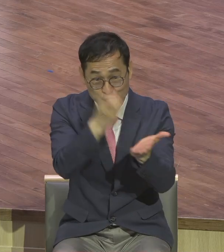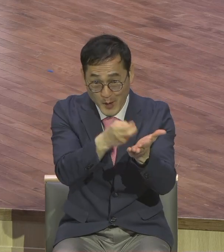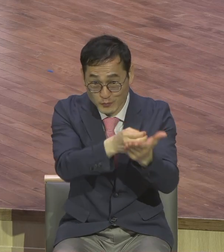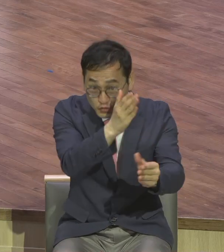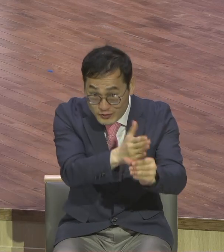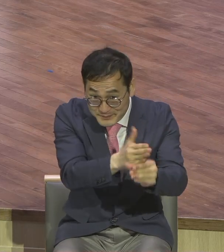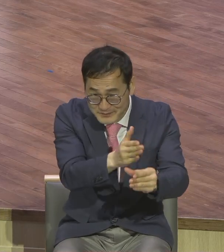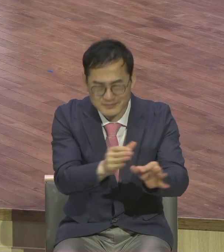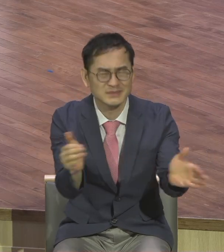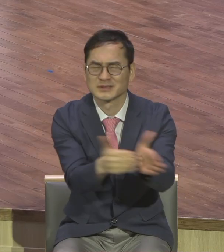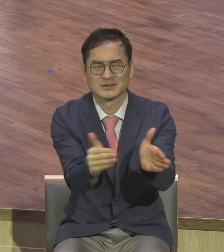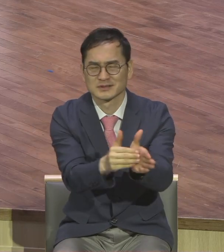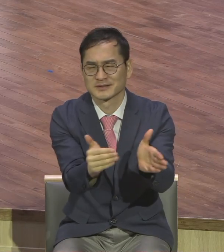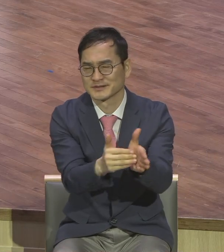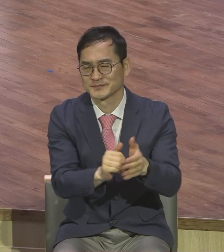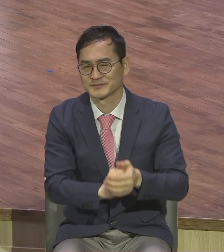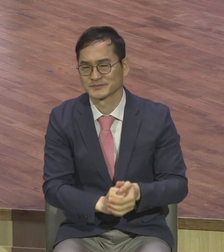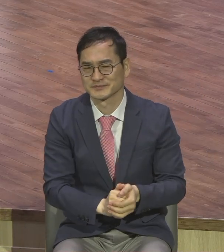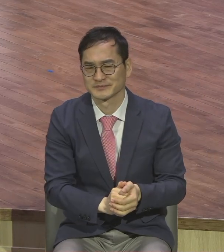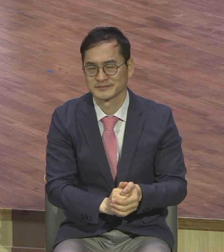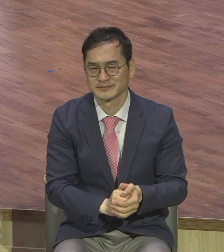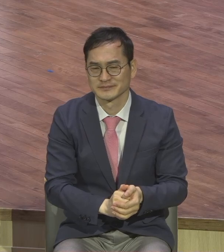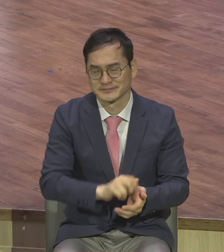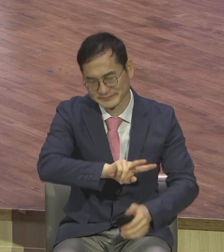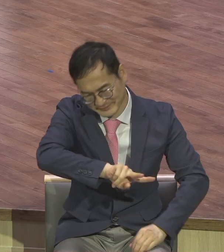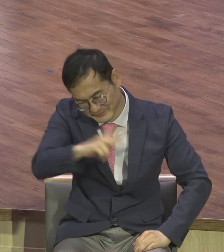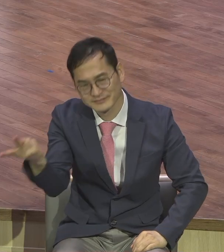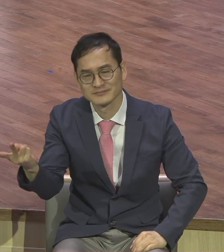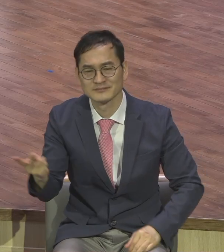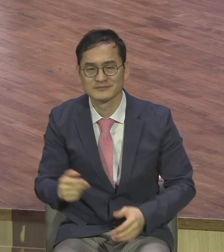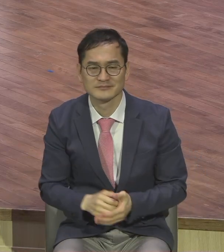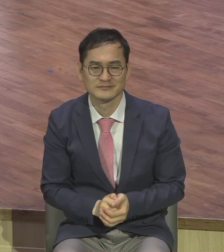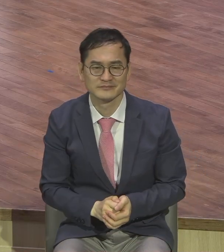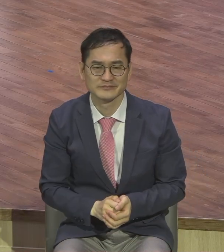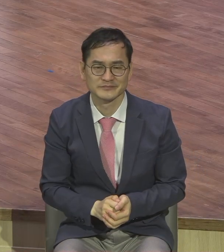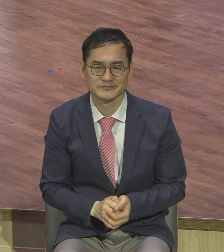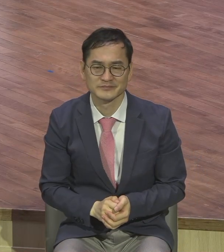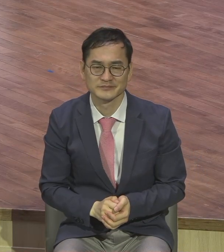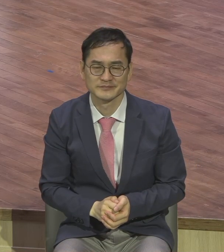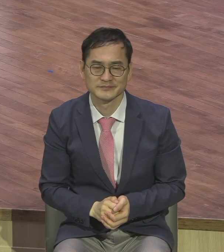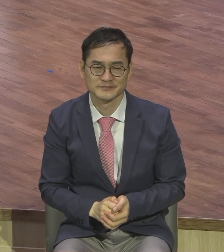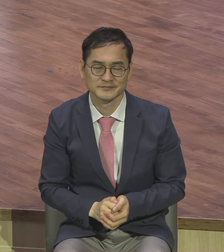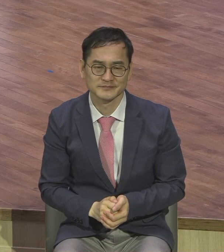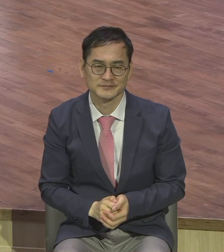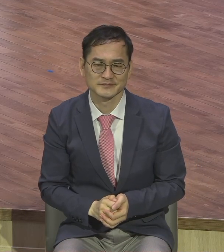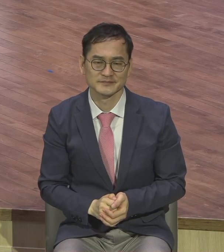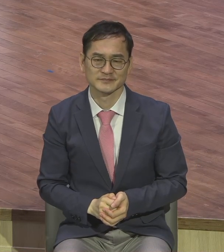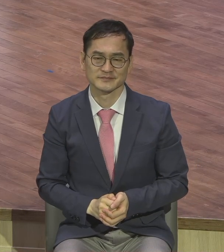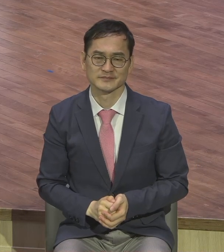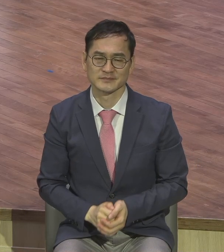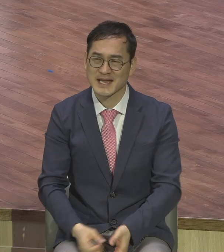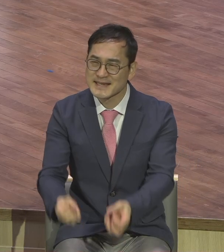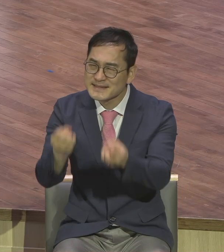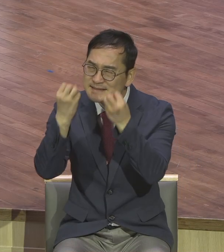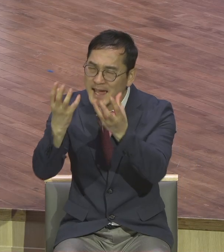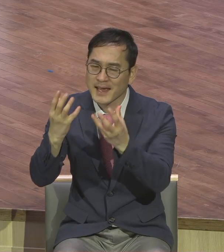모세를 통해 주었던 그 어마어마한 메시지들 그 율법시대 끝나고 이제는 새시대가 열렸다.